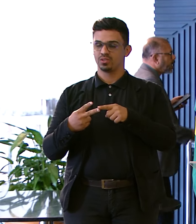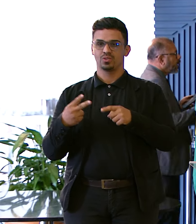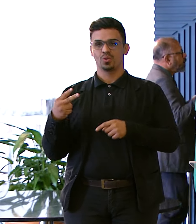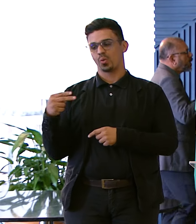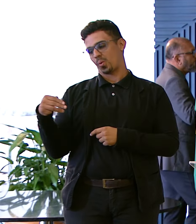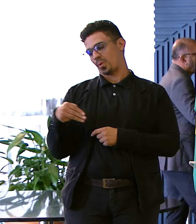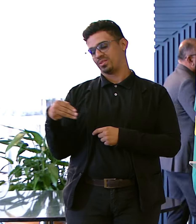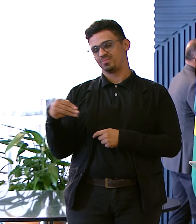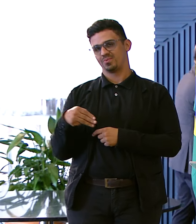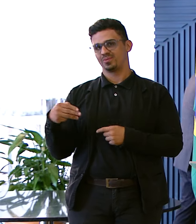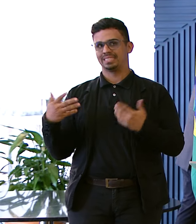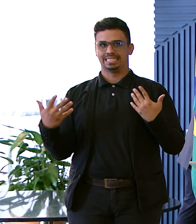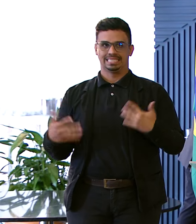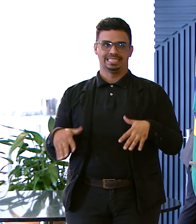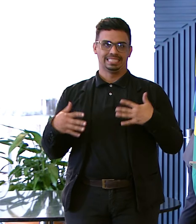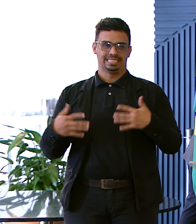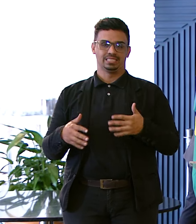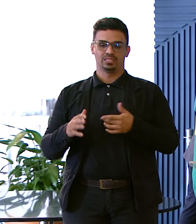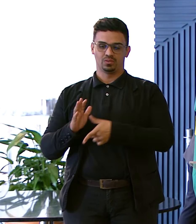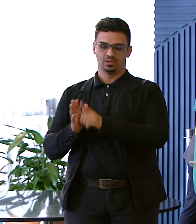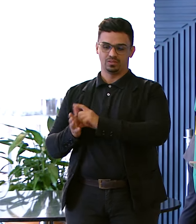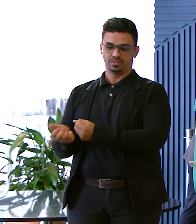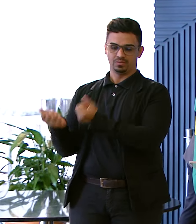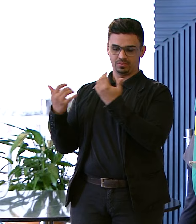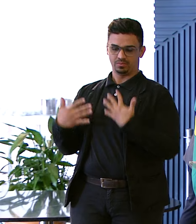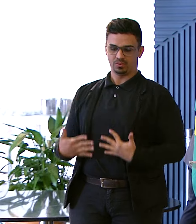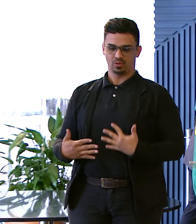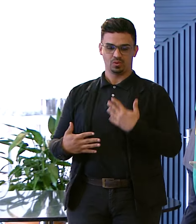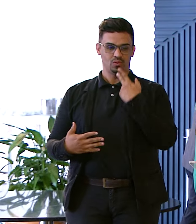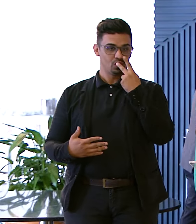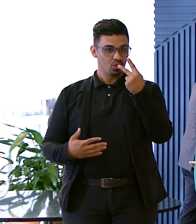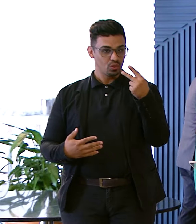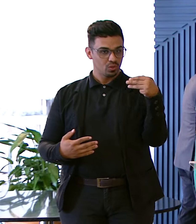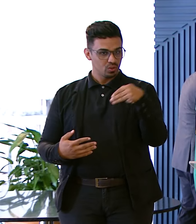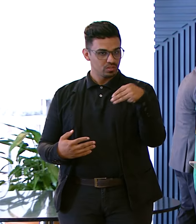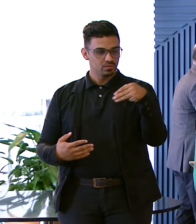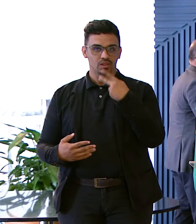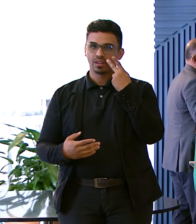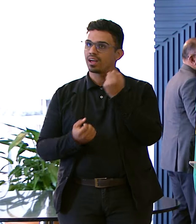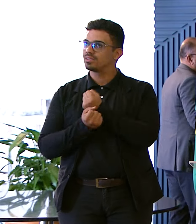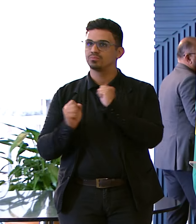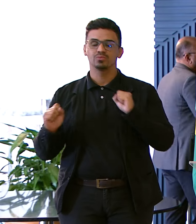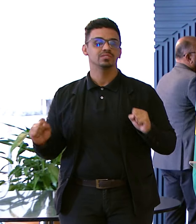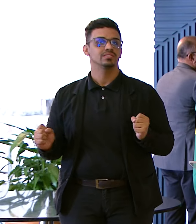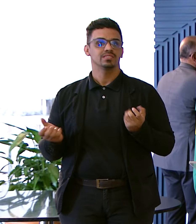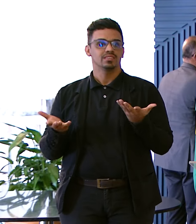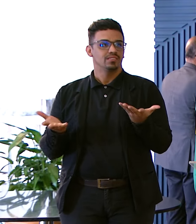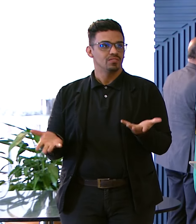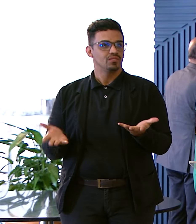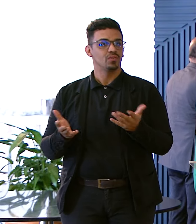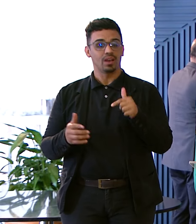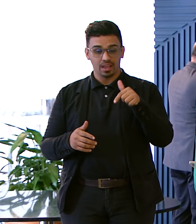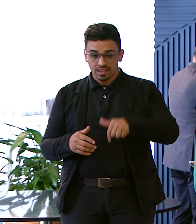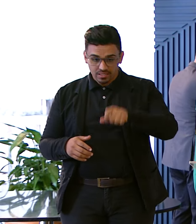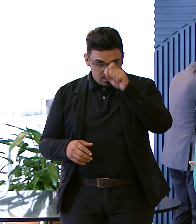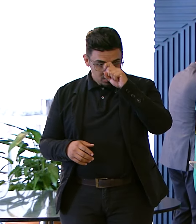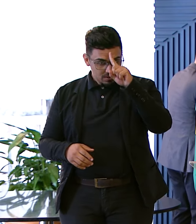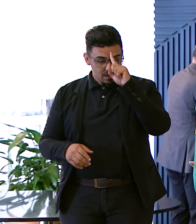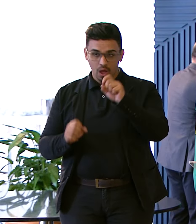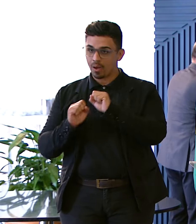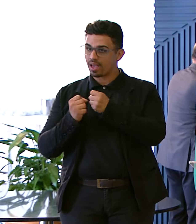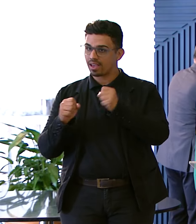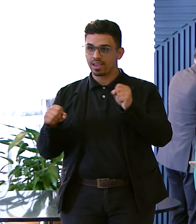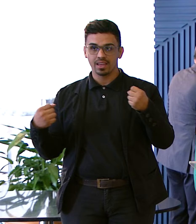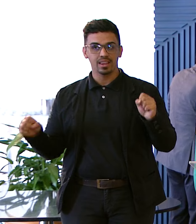Desde a hora Que me falaram Tatiana me avisou Dois minutos Foi impossível Tatiana Esse hospital É grande